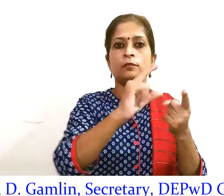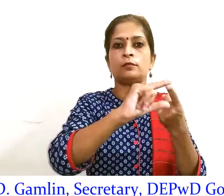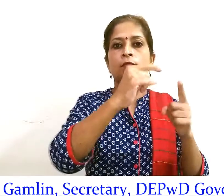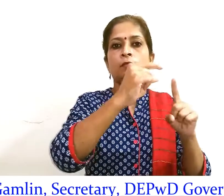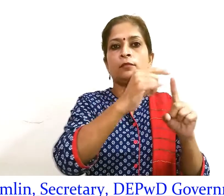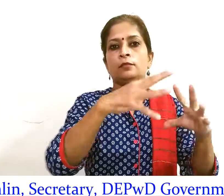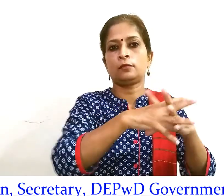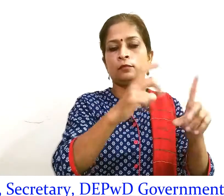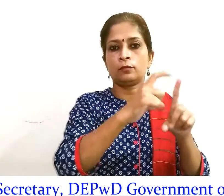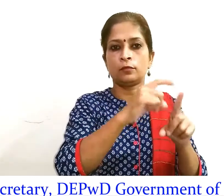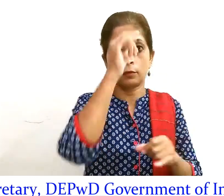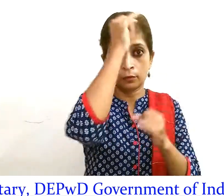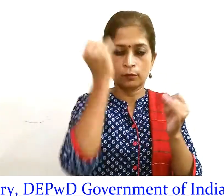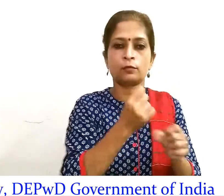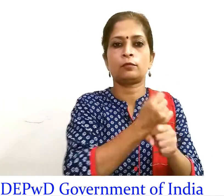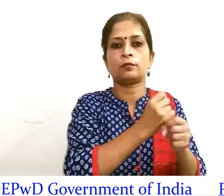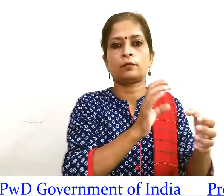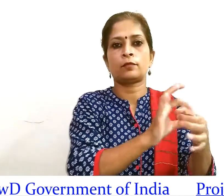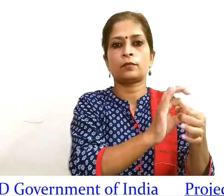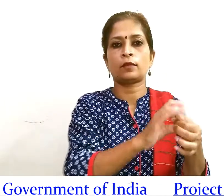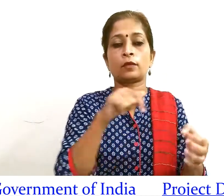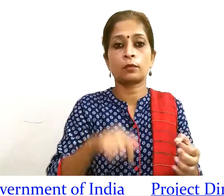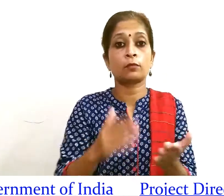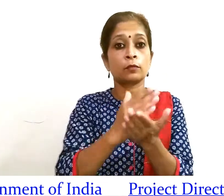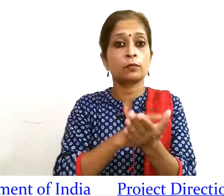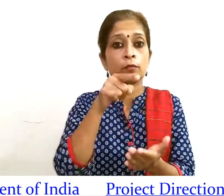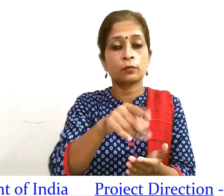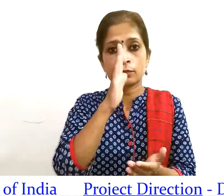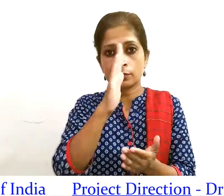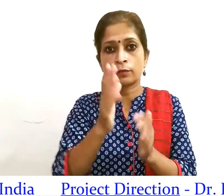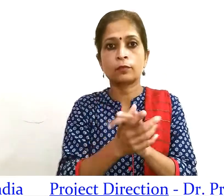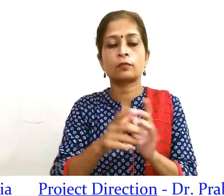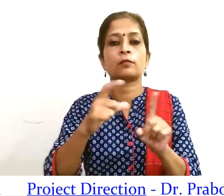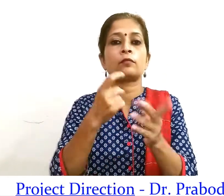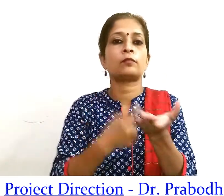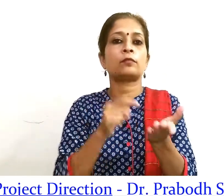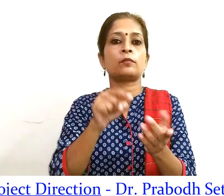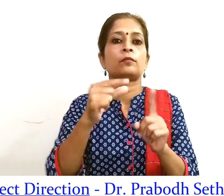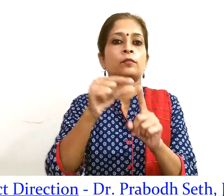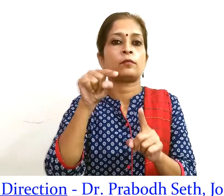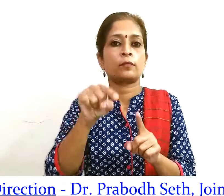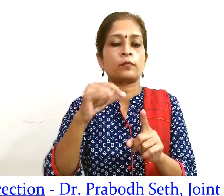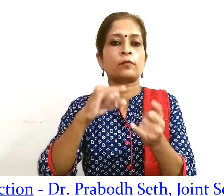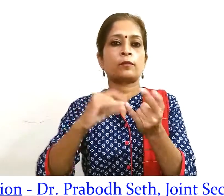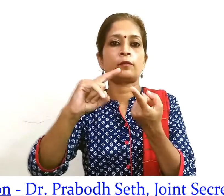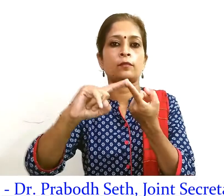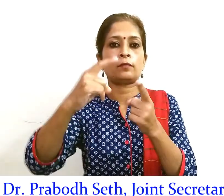भारत सरकार परियोजना निर्देशन डॉक्टर प्रबोध सेट संयुक्त सचिव